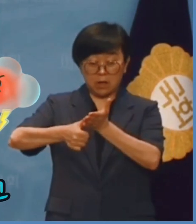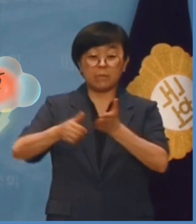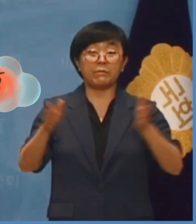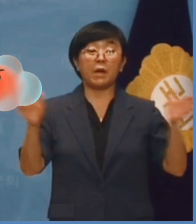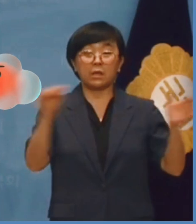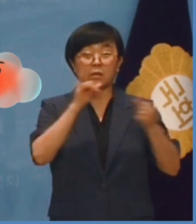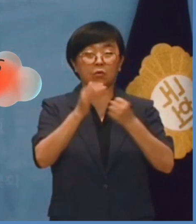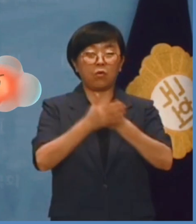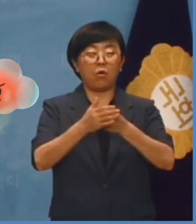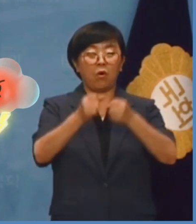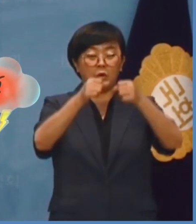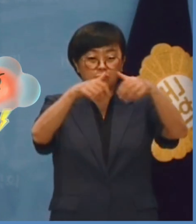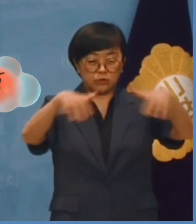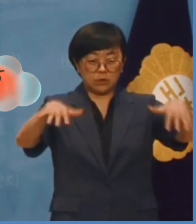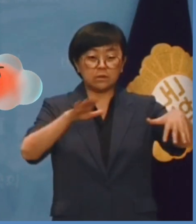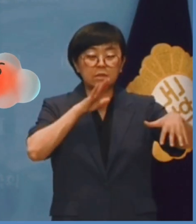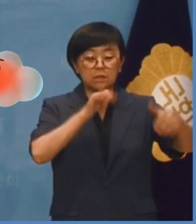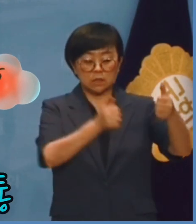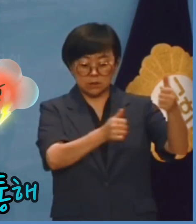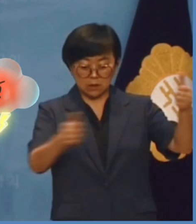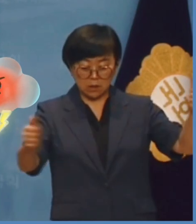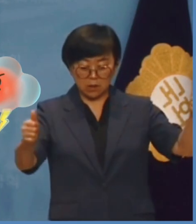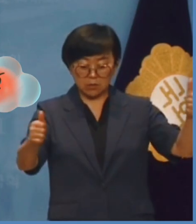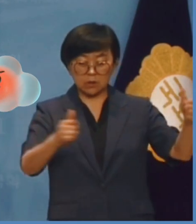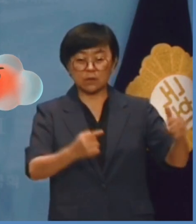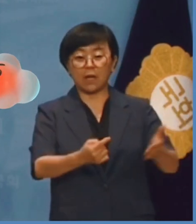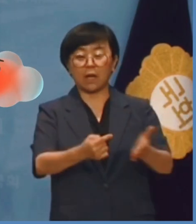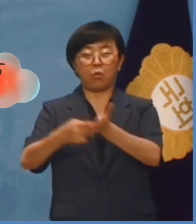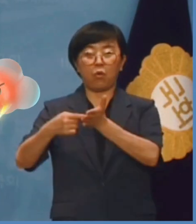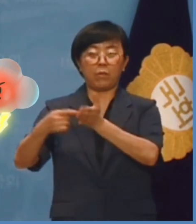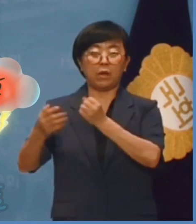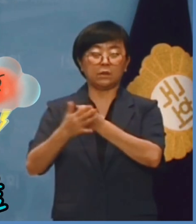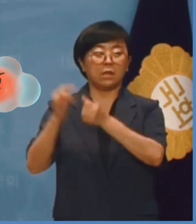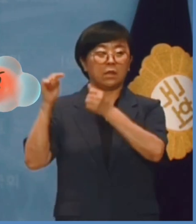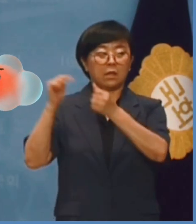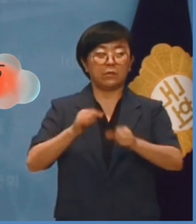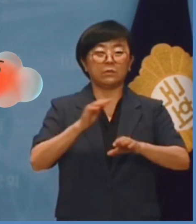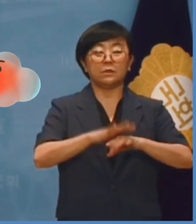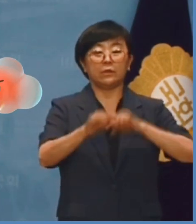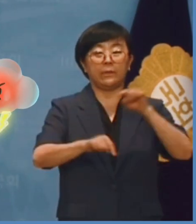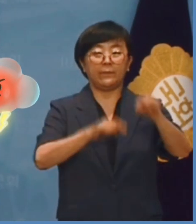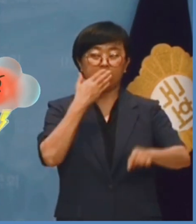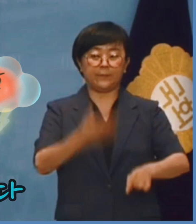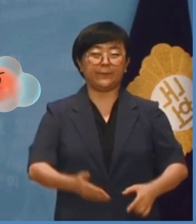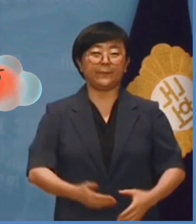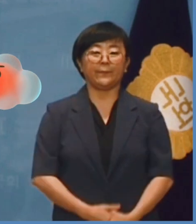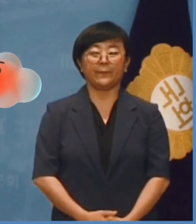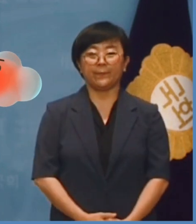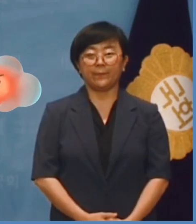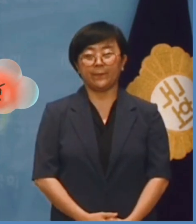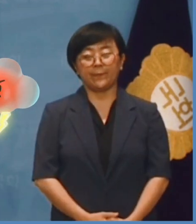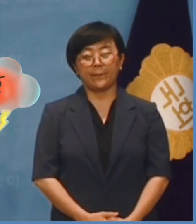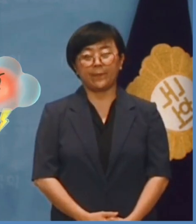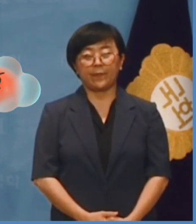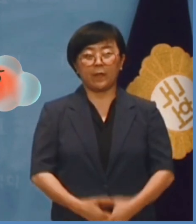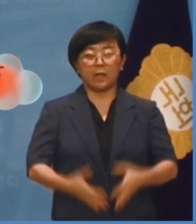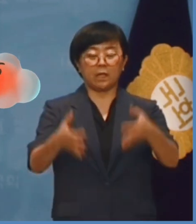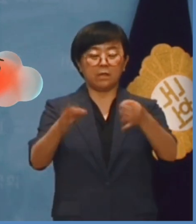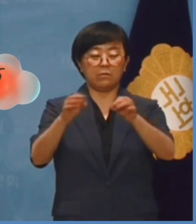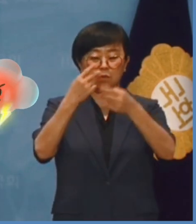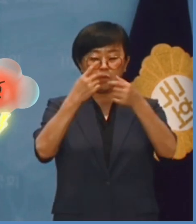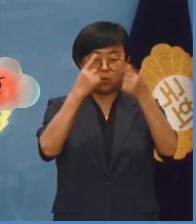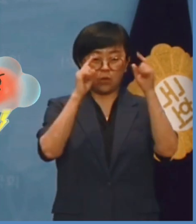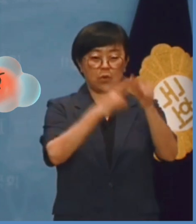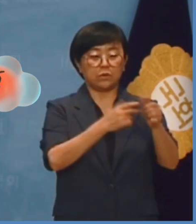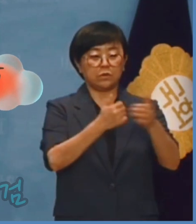전락하고 부처는 실세 차관들을 통해 대통령실의 하명을 실행하게 될 것입니다. 김영호